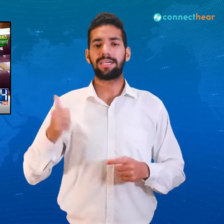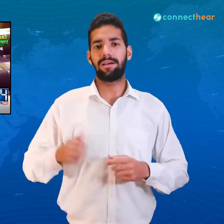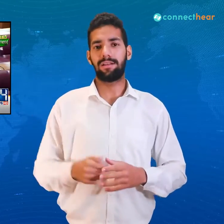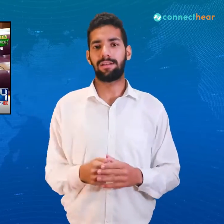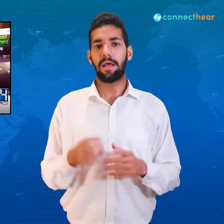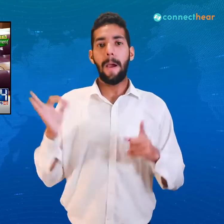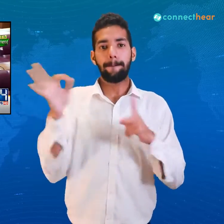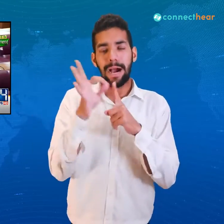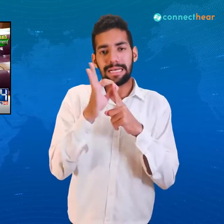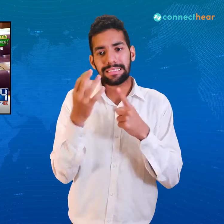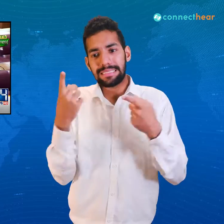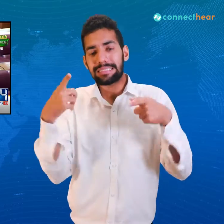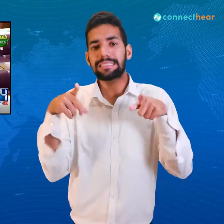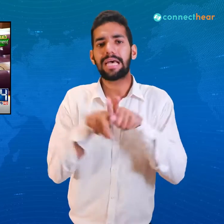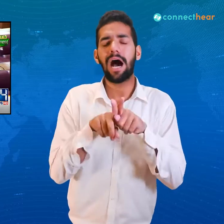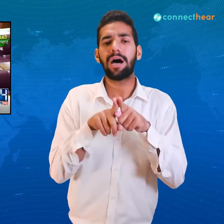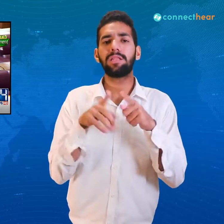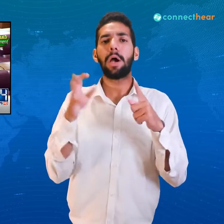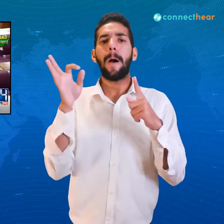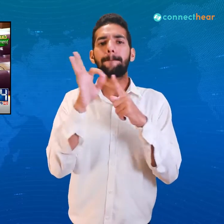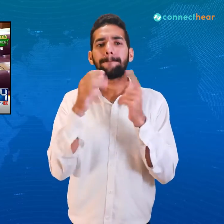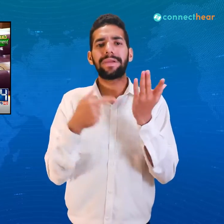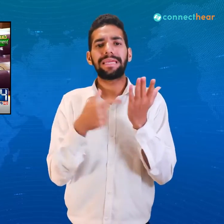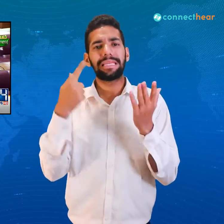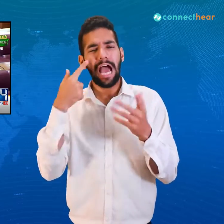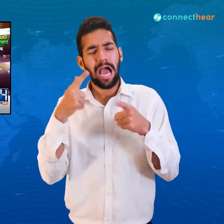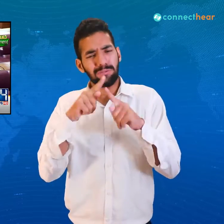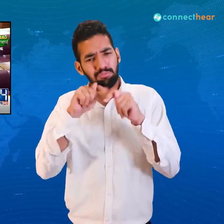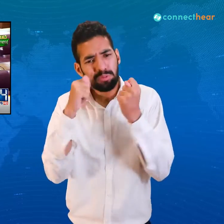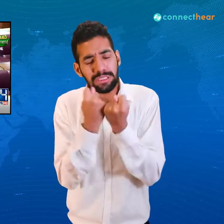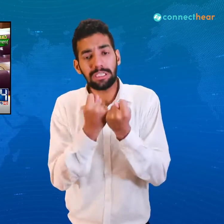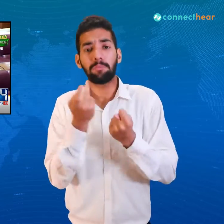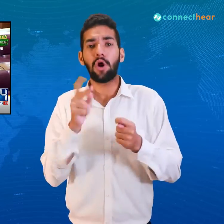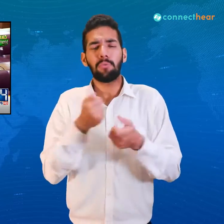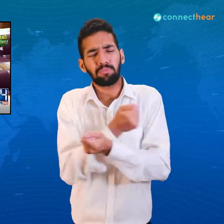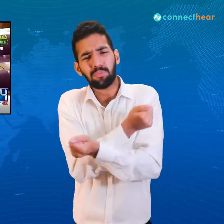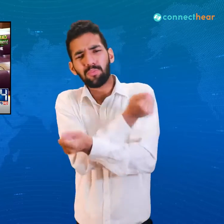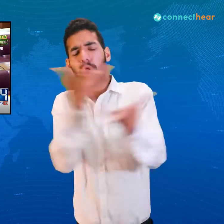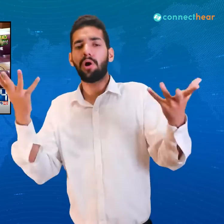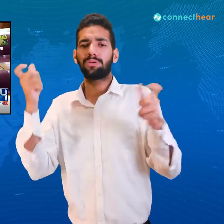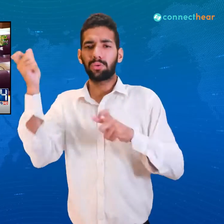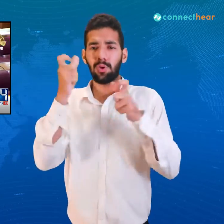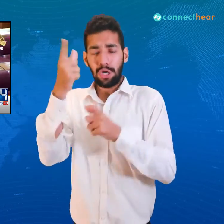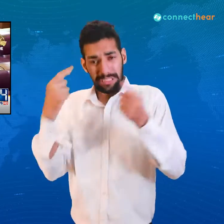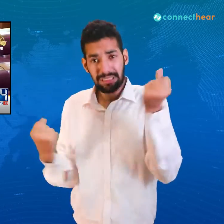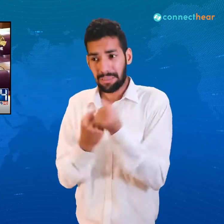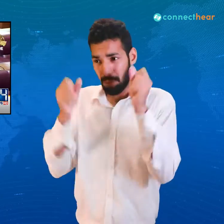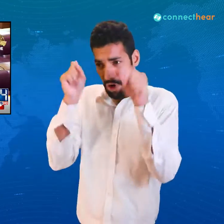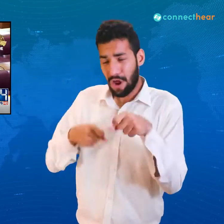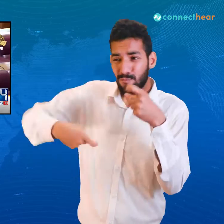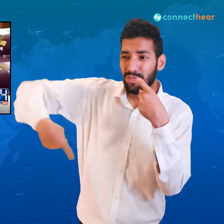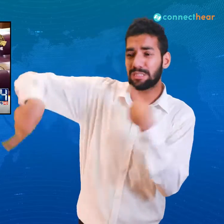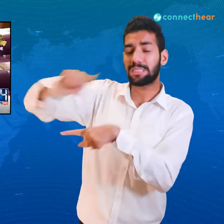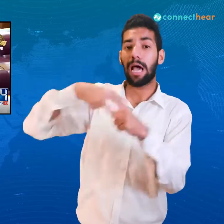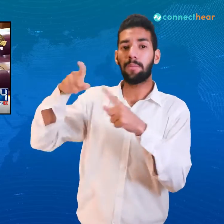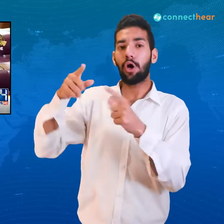عمران خان کو پاکستان طریق انصاف کو میرے کروڑوں پاکستان طریق انصاف کے ورکرز اور ووٹرز اور